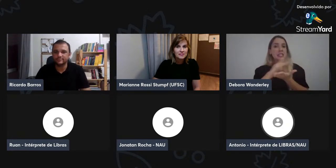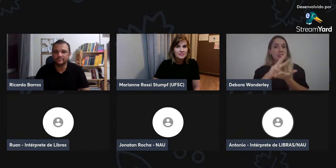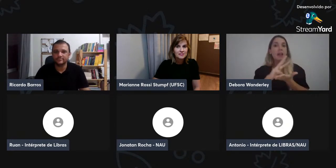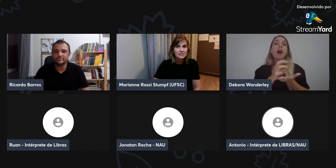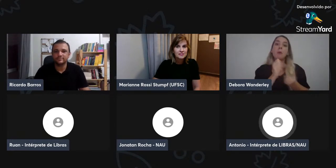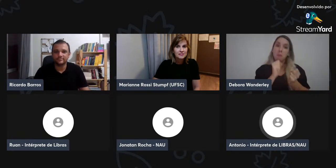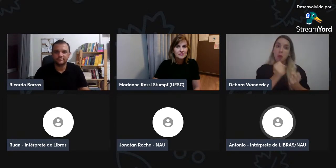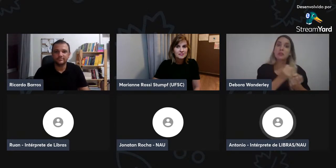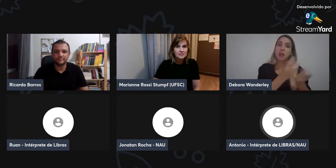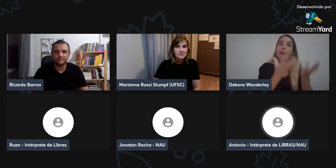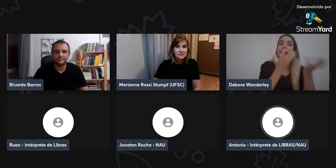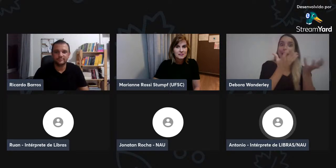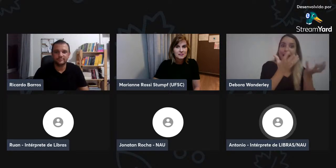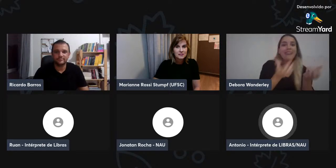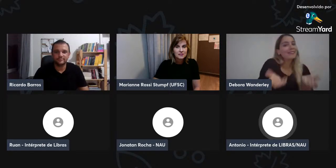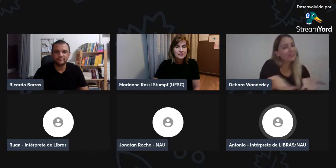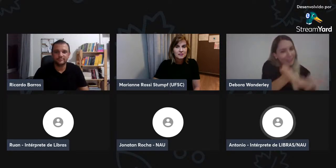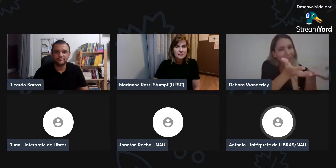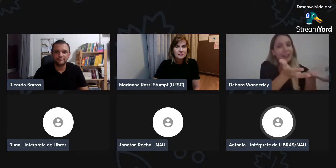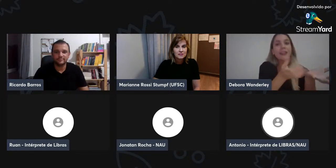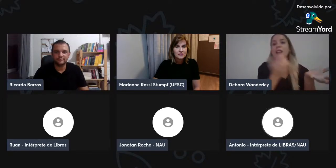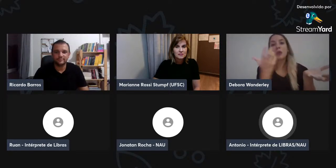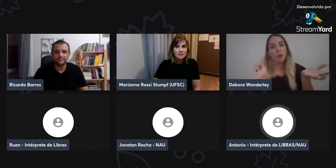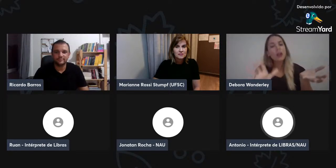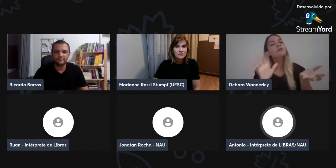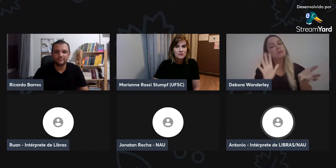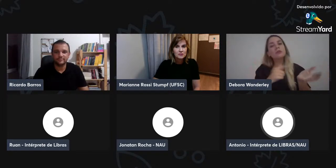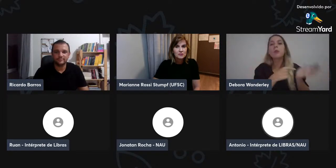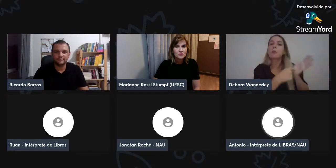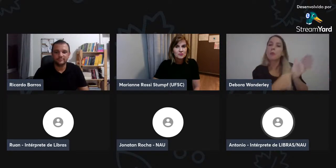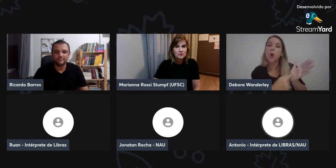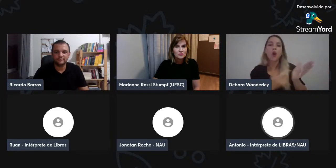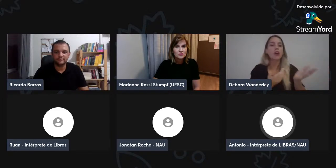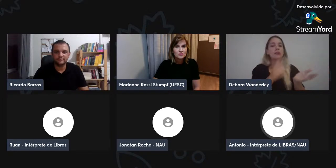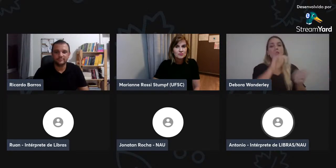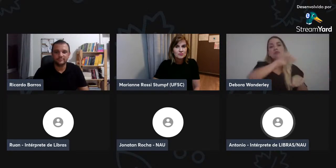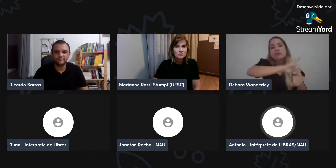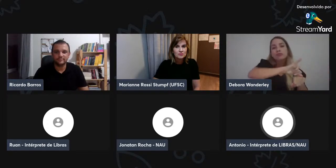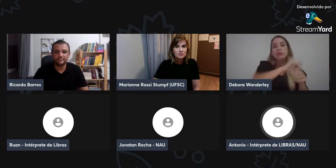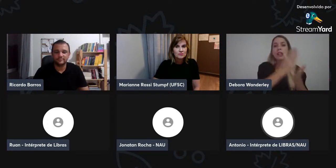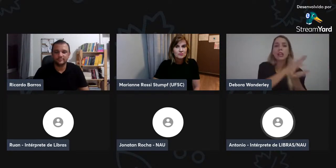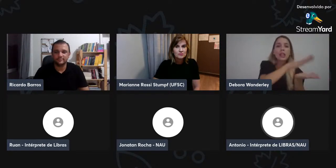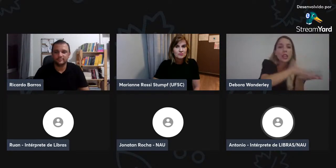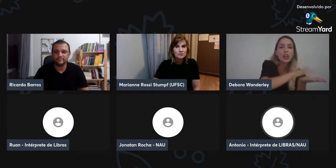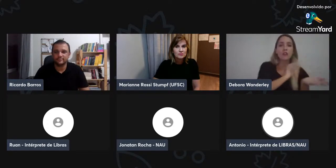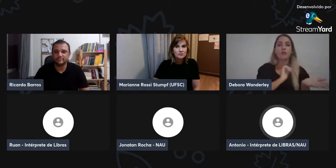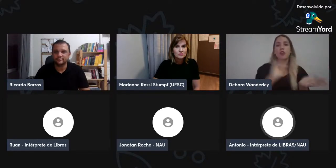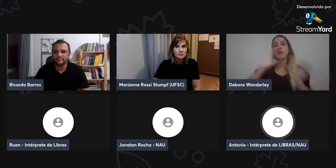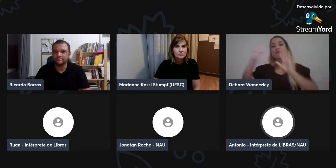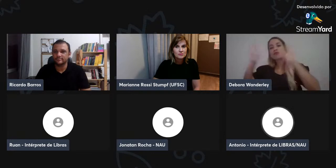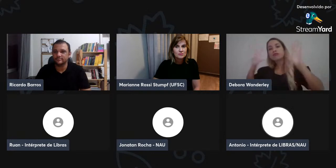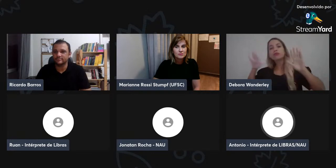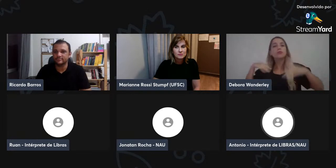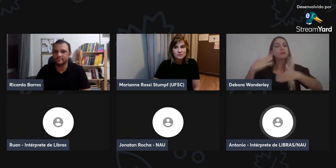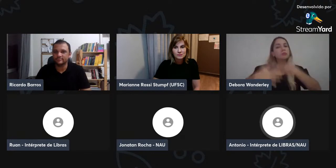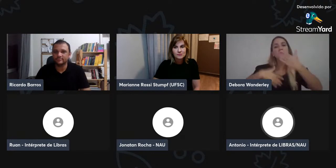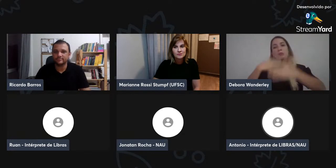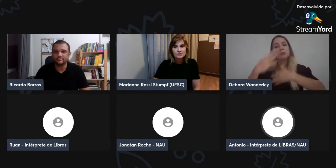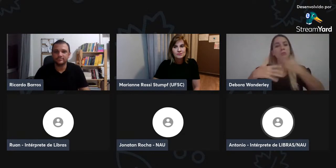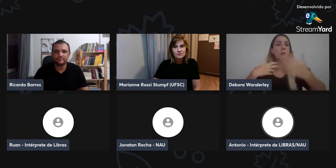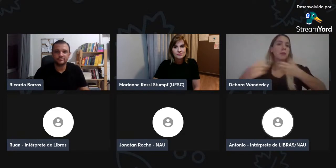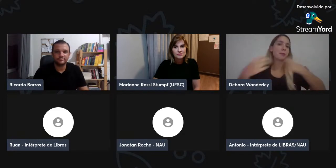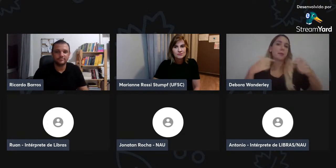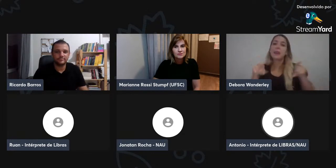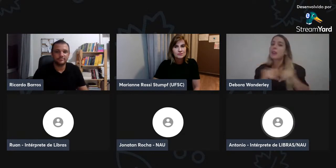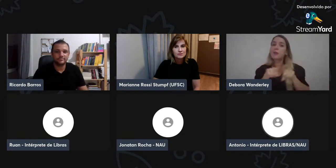alunos, esse incentivo, do mesmo modo, a gente acha que é necessário também fazer esse incentivo no ensino de aprendizado, a sai no horário